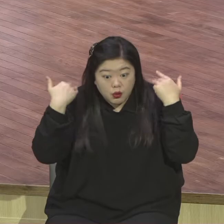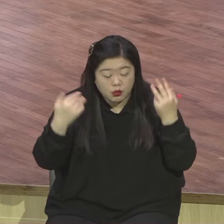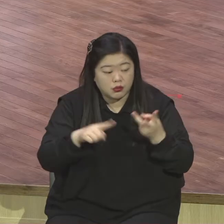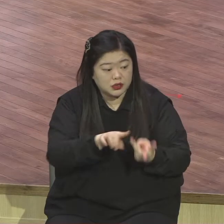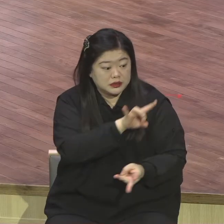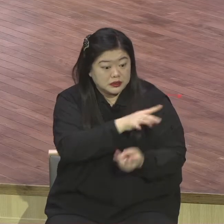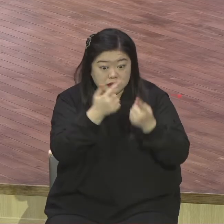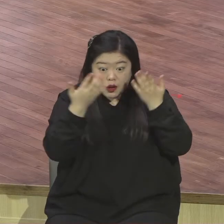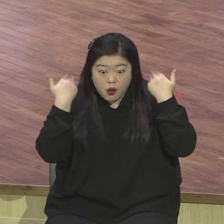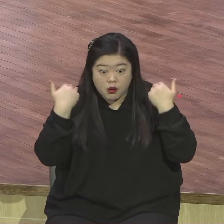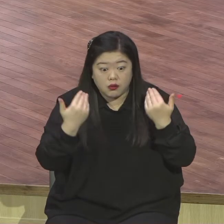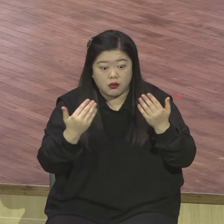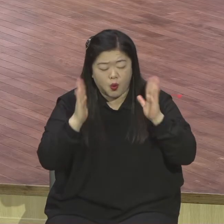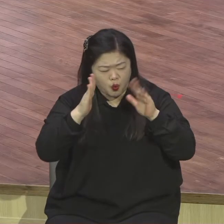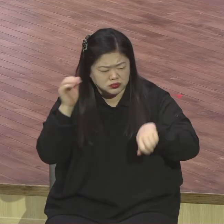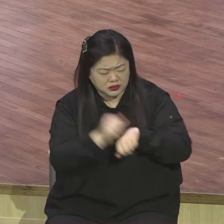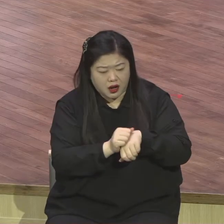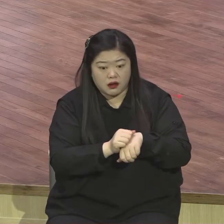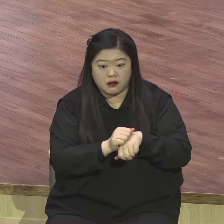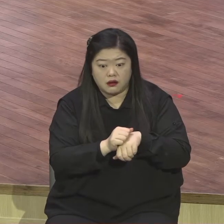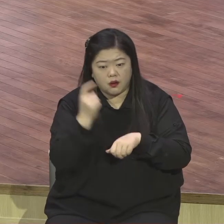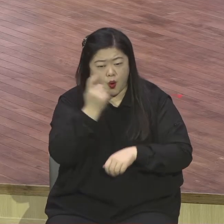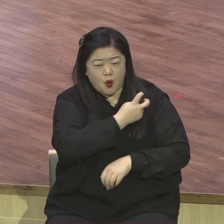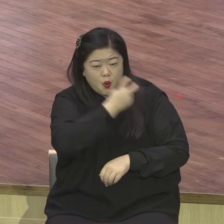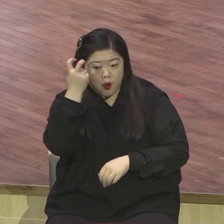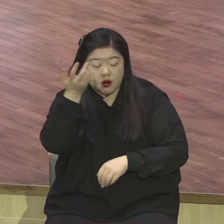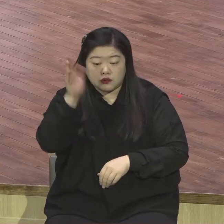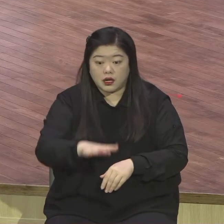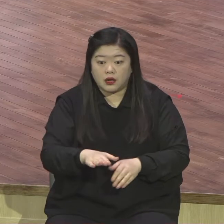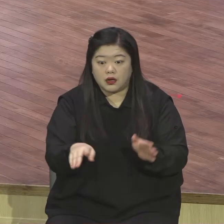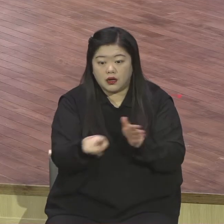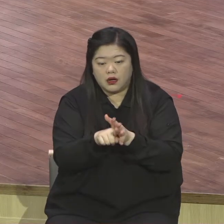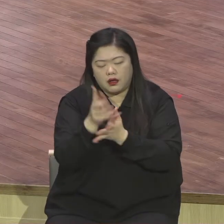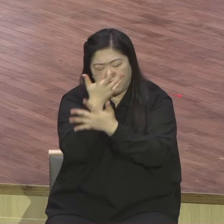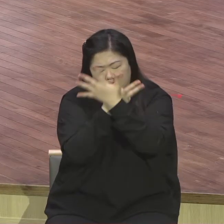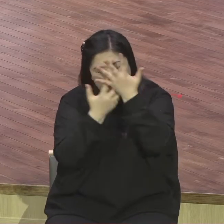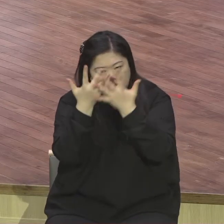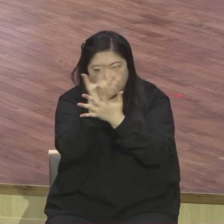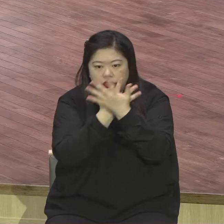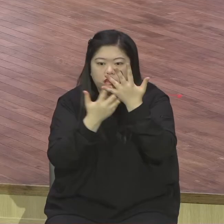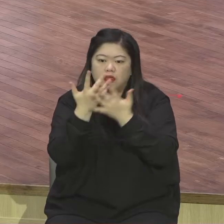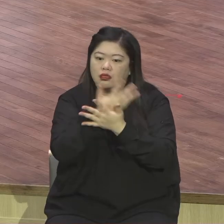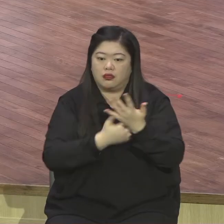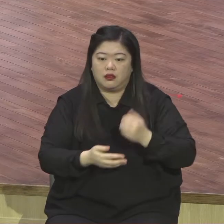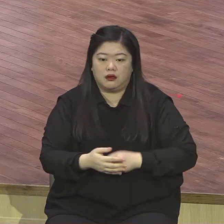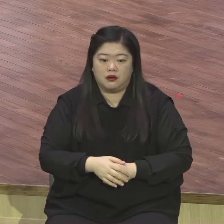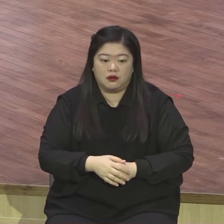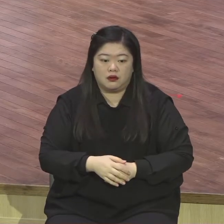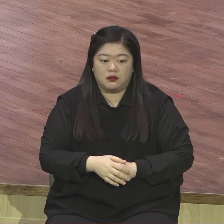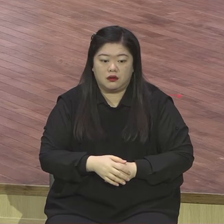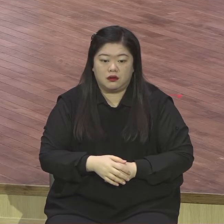해석을 하면 모든 걸 다 성경에 나오면 다 이성적으로 성경 기적을 싹 다 이성적으로 다